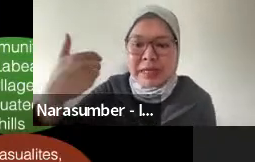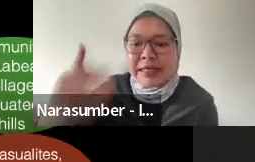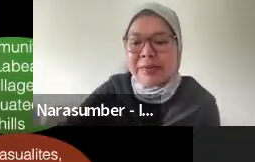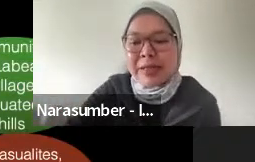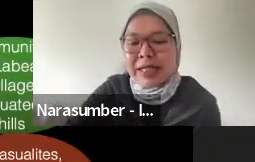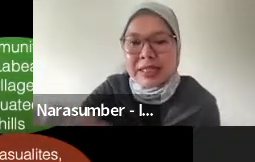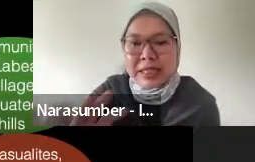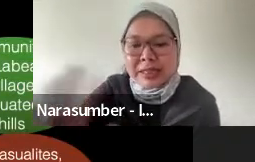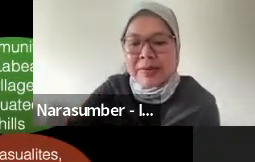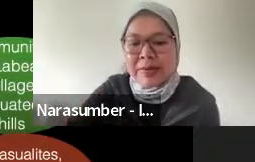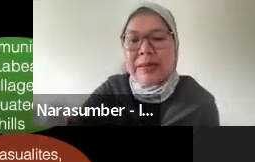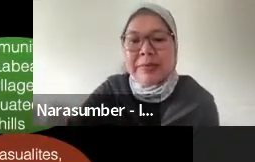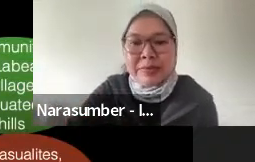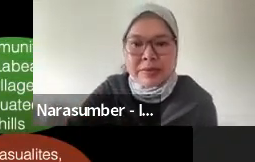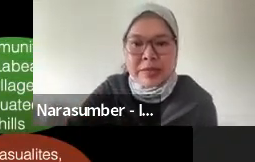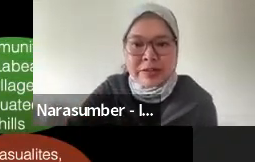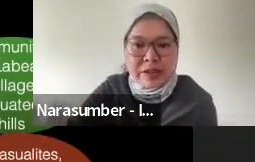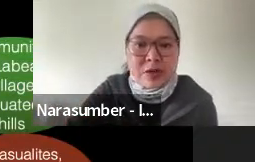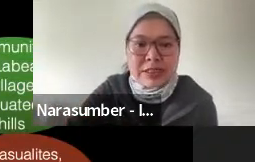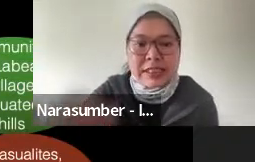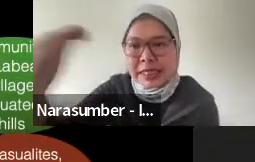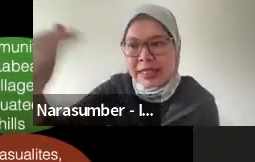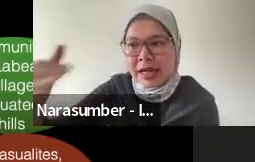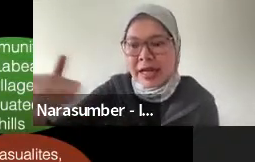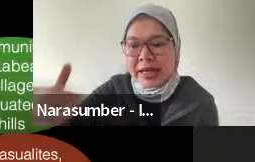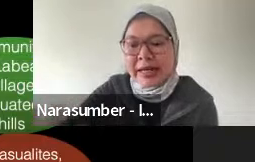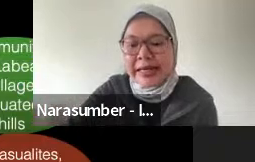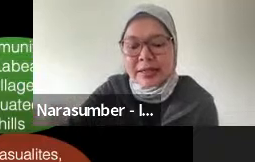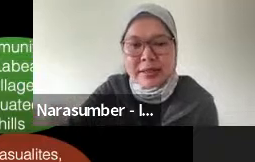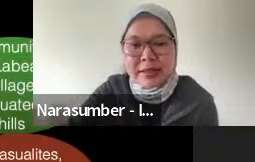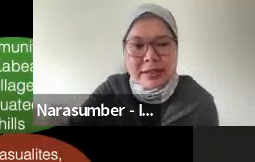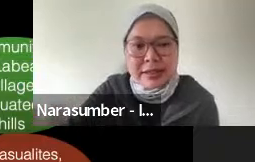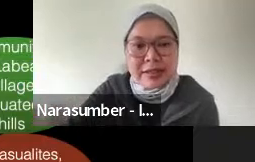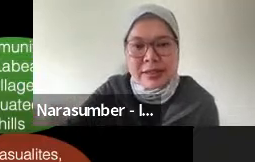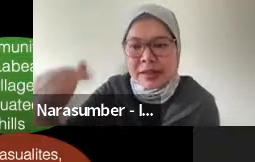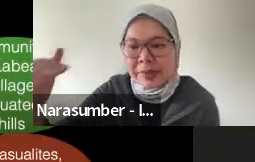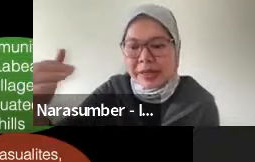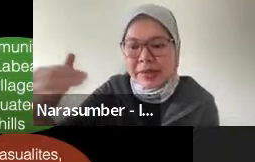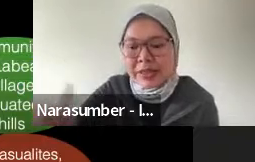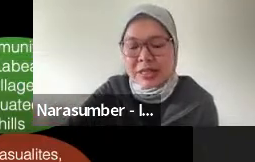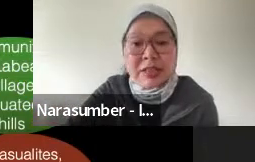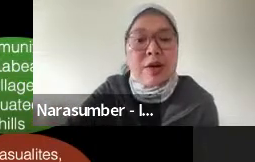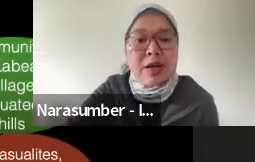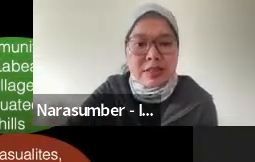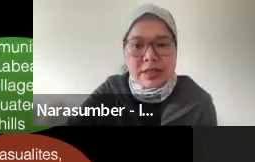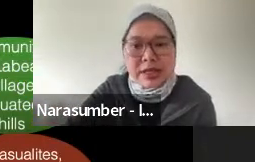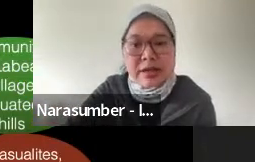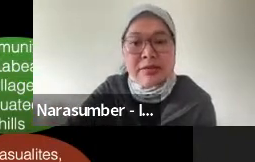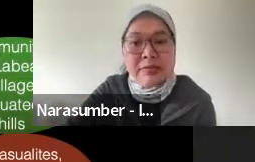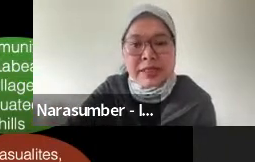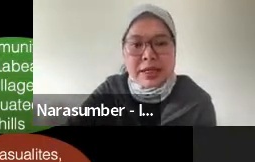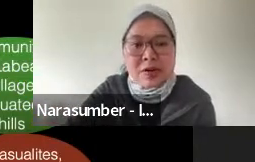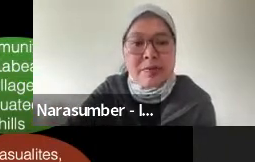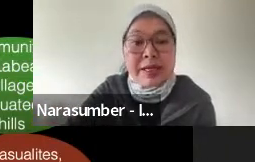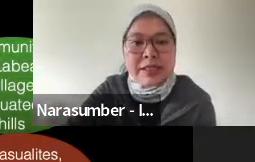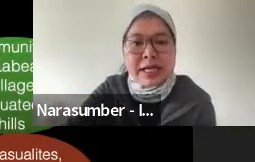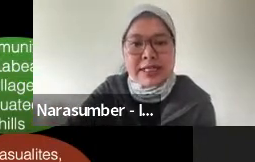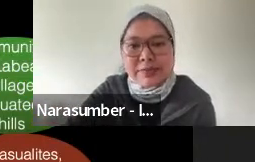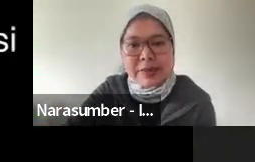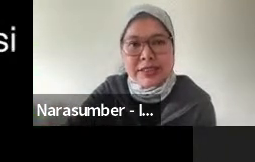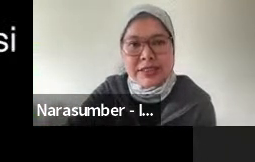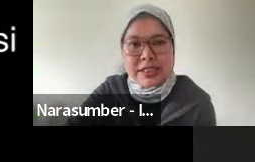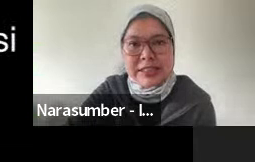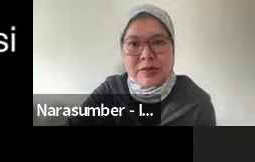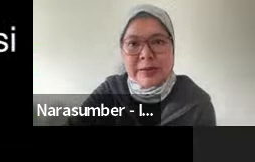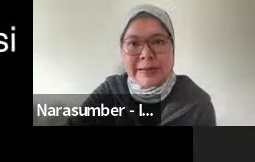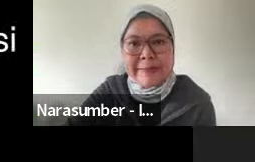kemudian kembali lagi ke pantai yang tadinya berevakuasi jadi ada kayak layer apa namanya situasi ya yang rumit yang kompleks